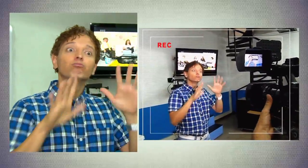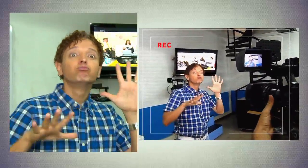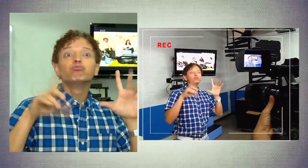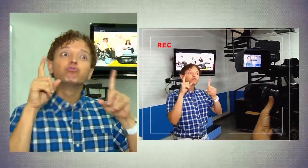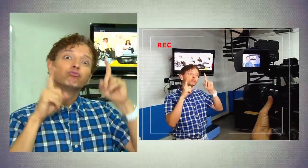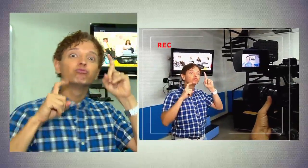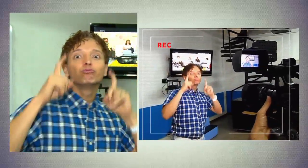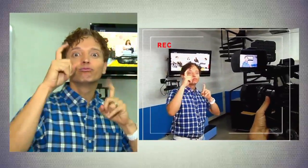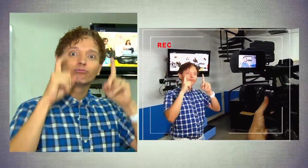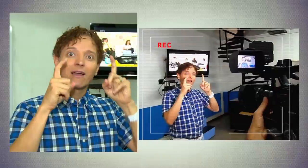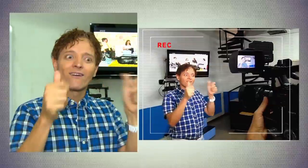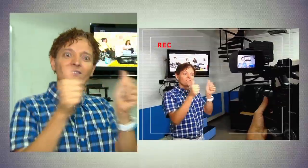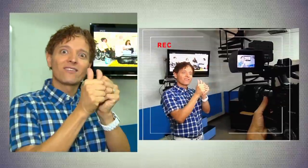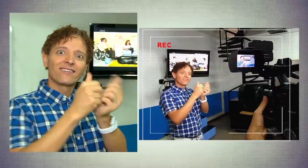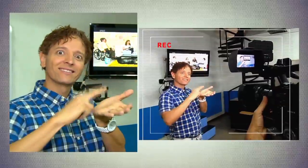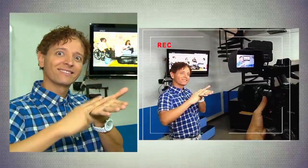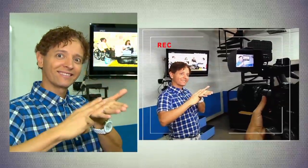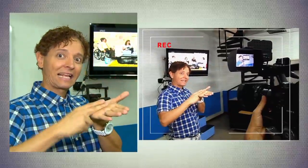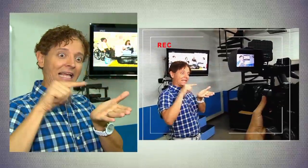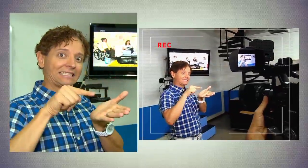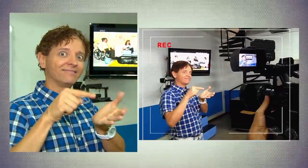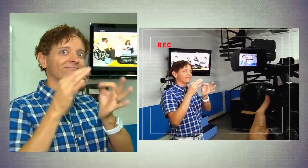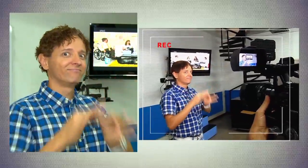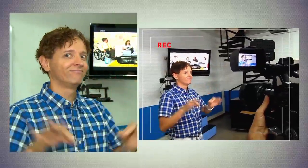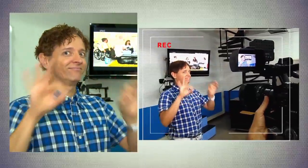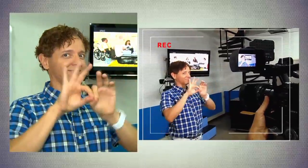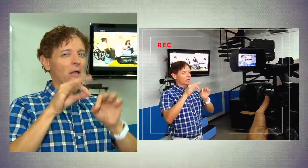las expresiones, ahí estuviera como el intérprete.